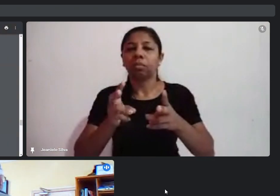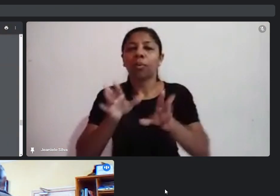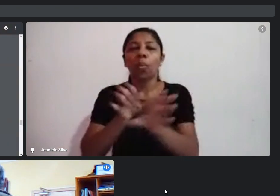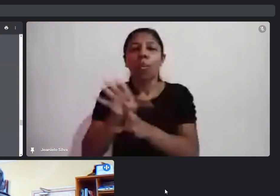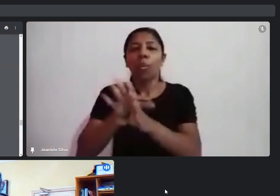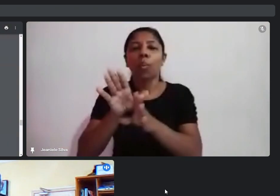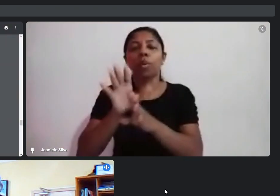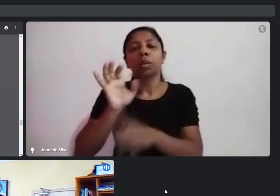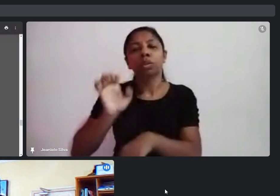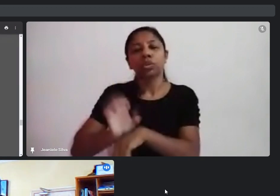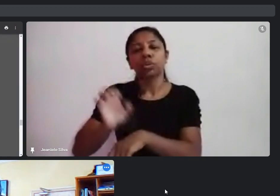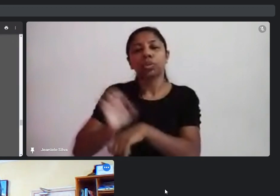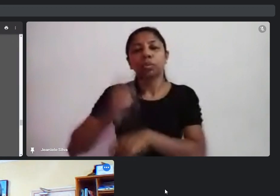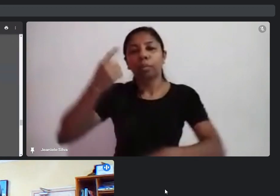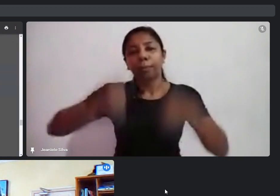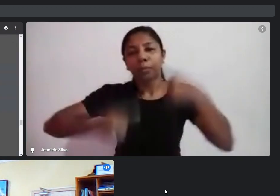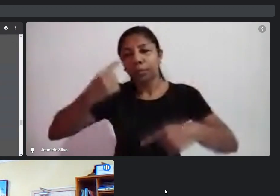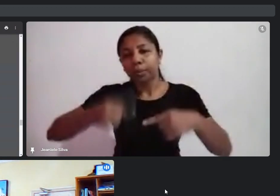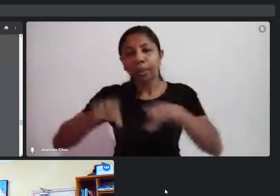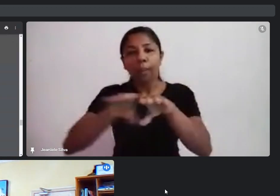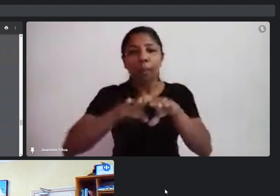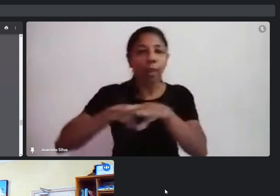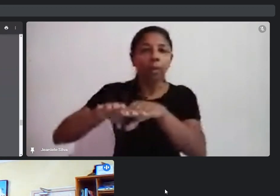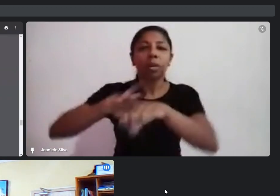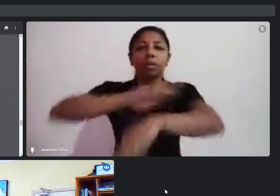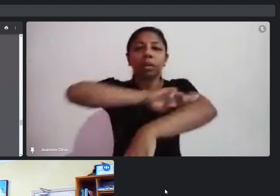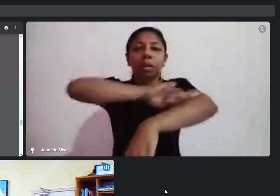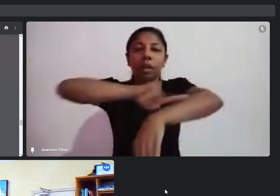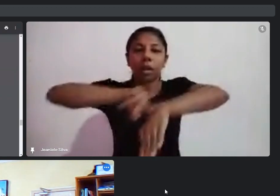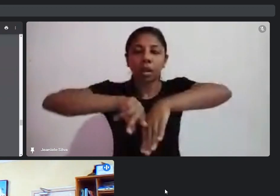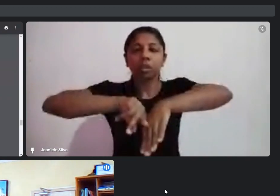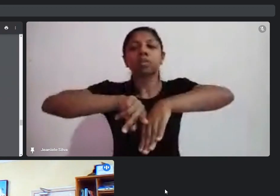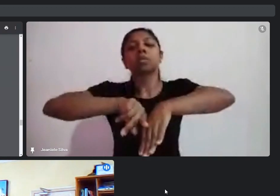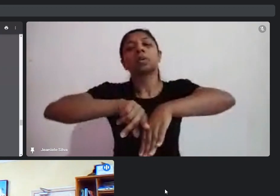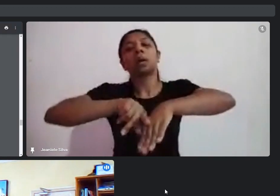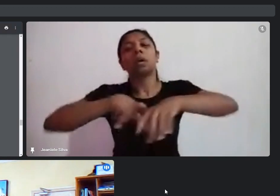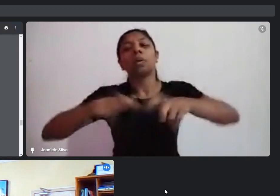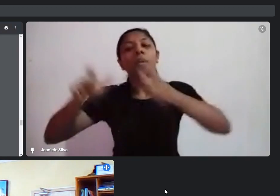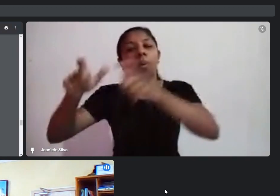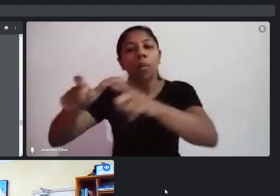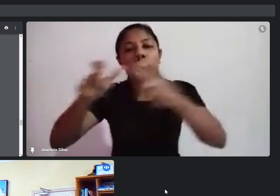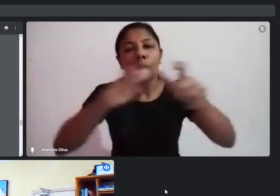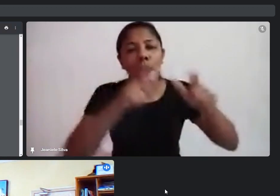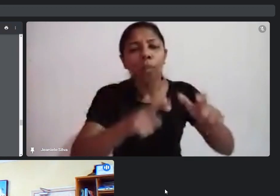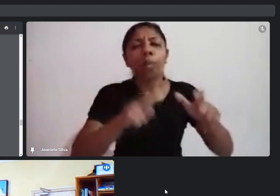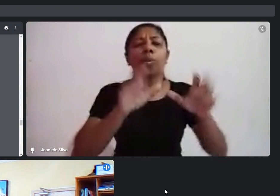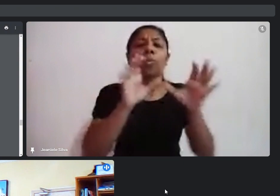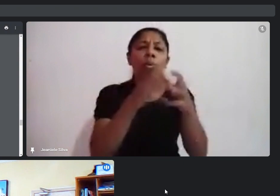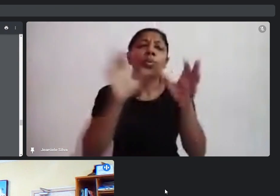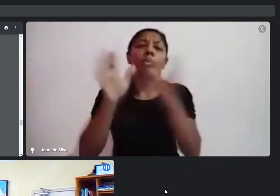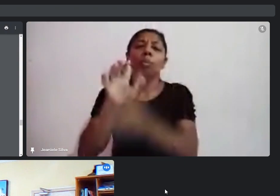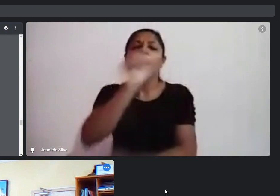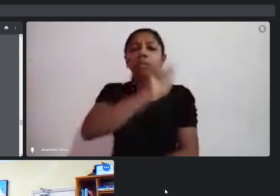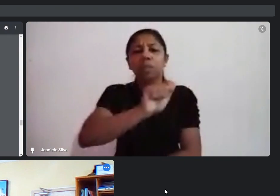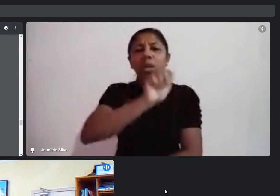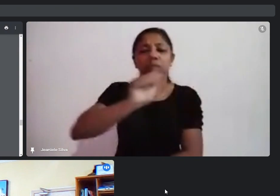Estadual inclui o índice de promoção de igualdade racial, onde está a PIME, onde está a APOIME, que são as associações que